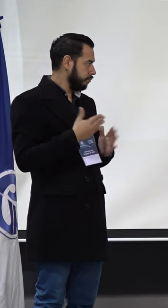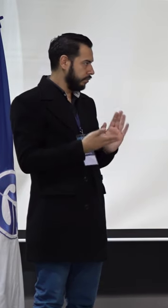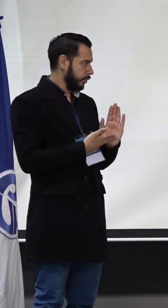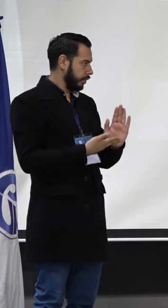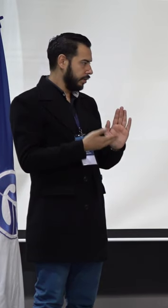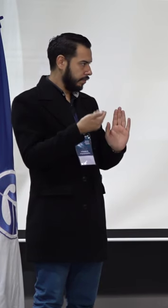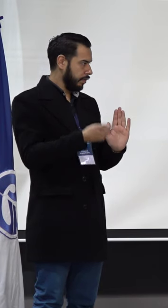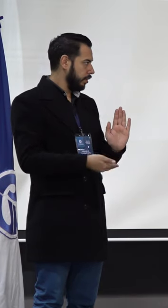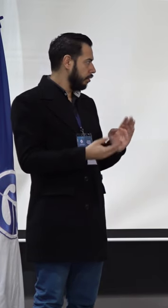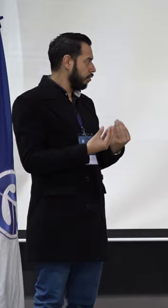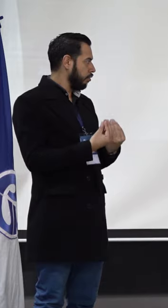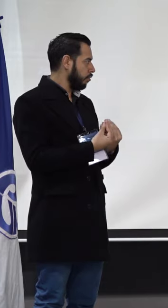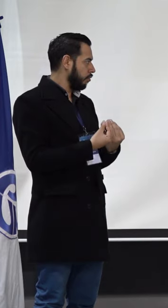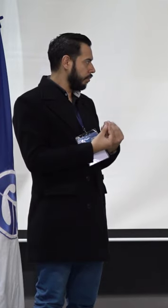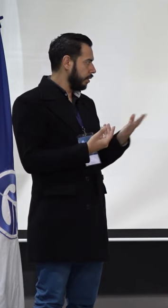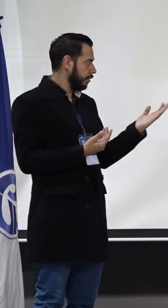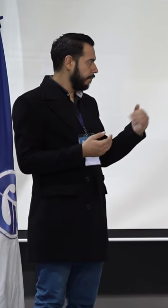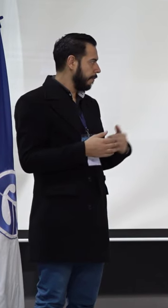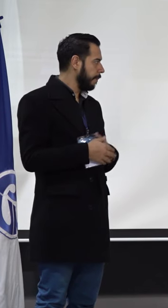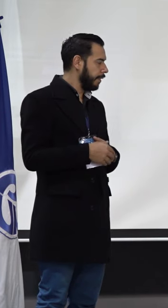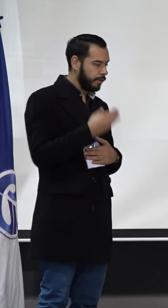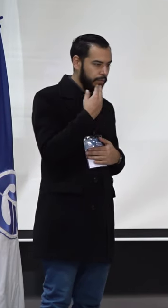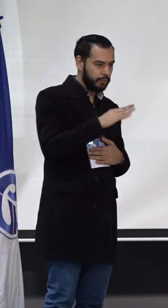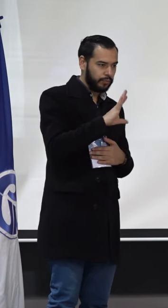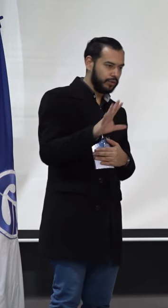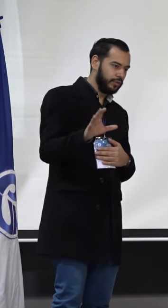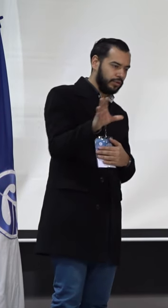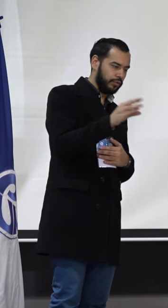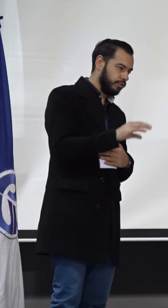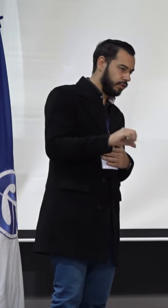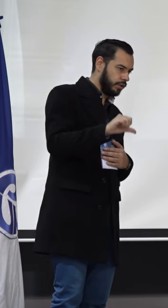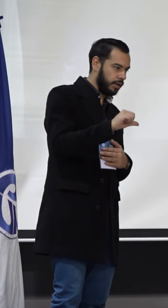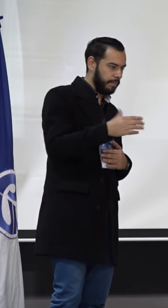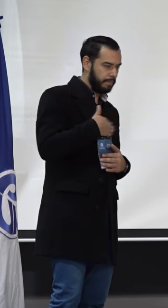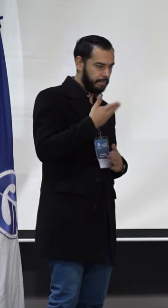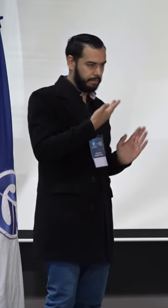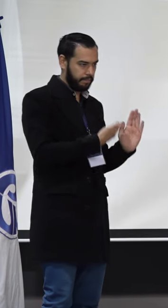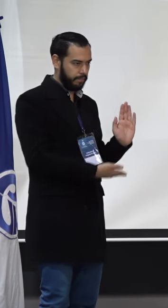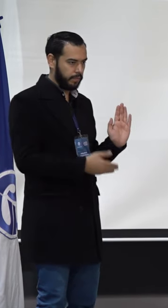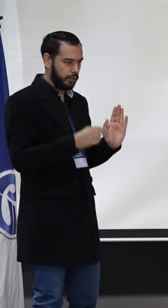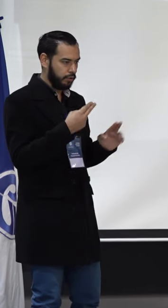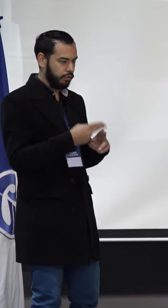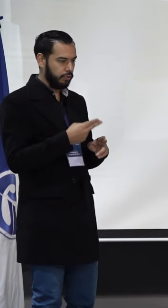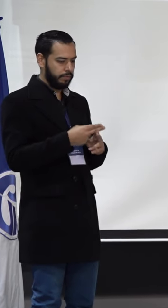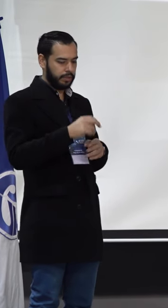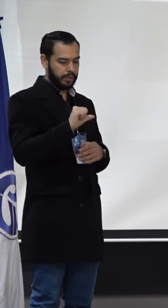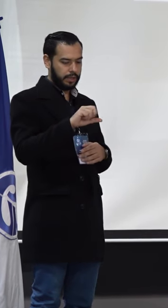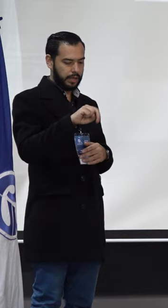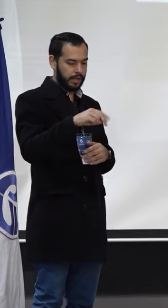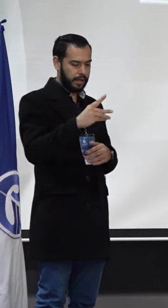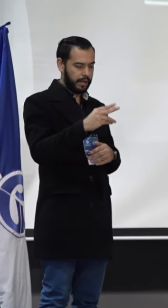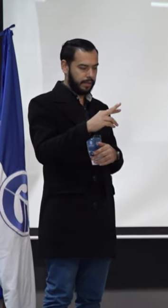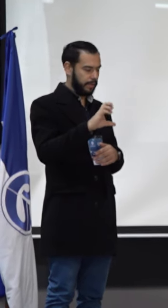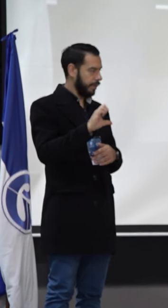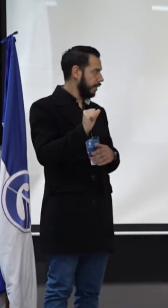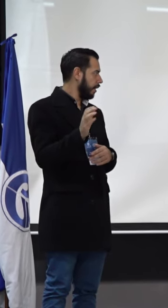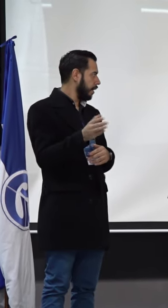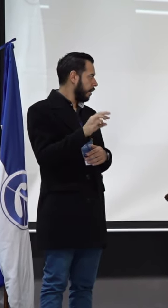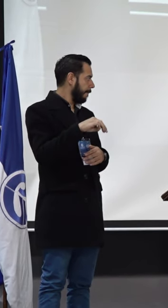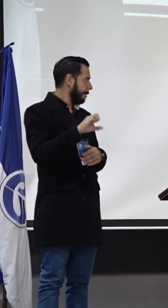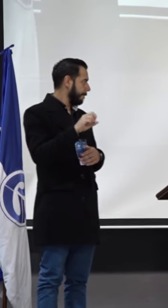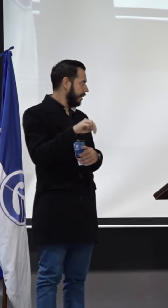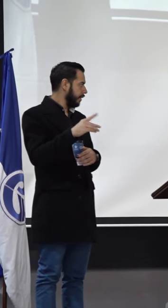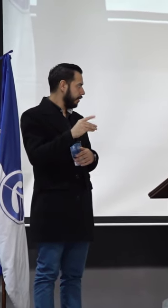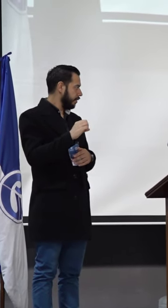de la fórmula. Buenos días a todas y a todos, me presento, mi nombre es Andrea Méndez, soy egresada